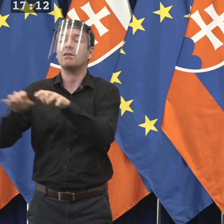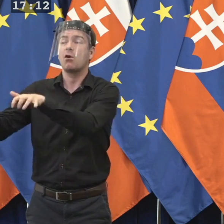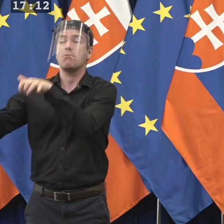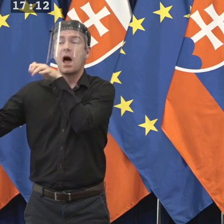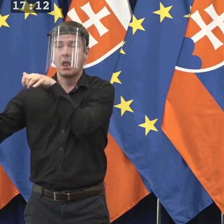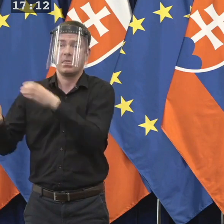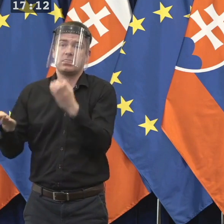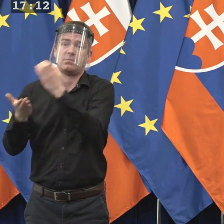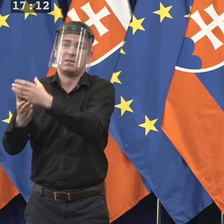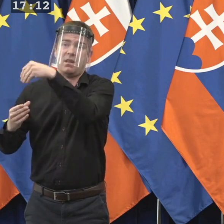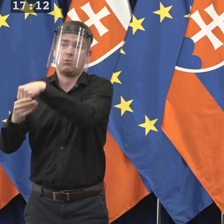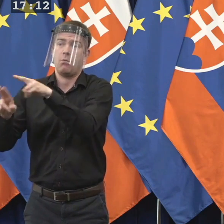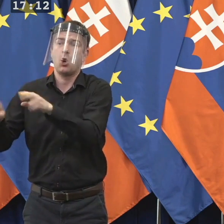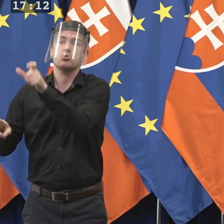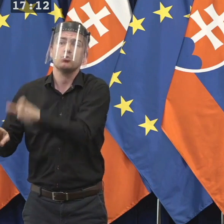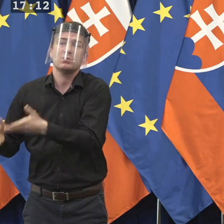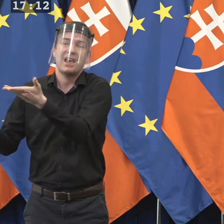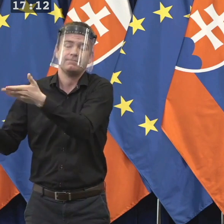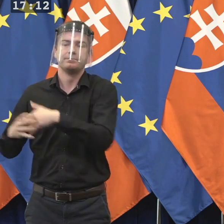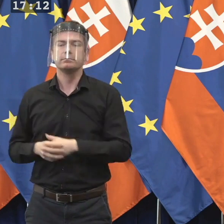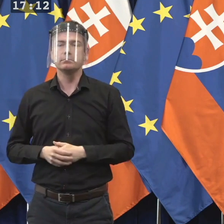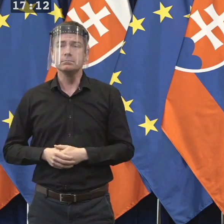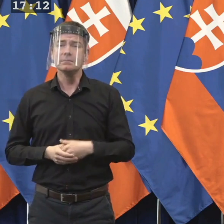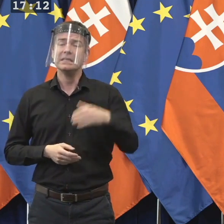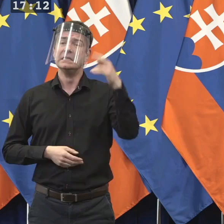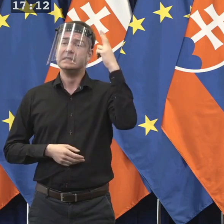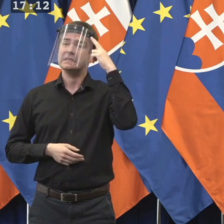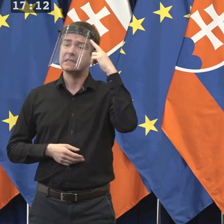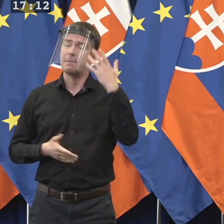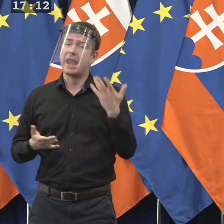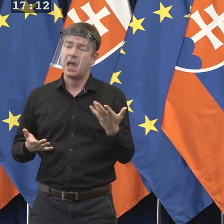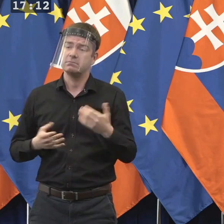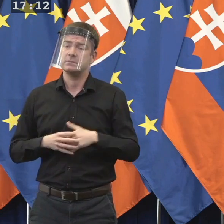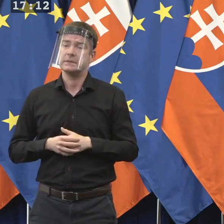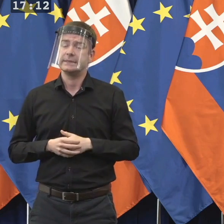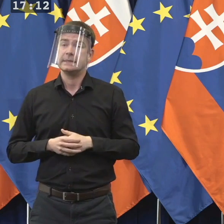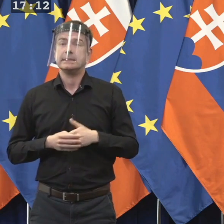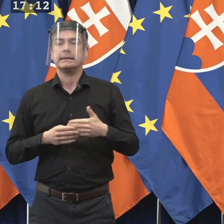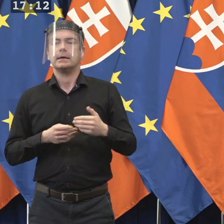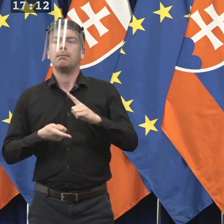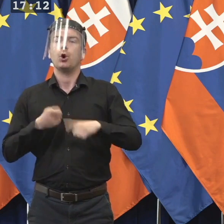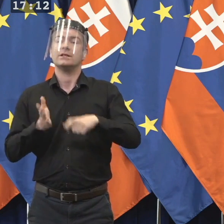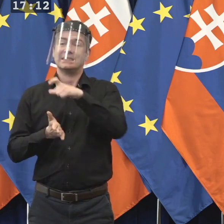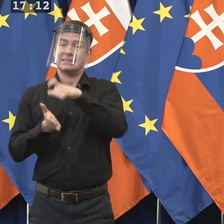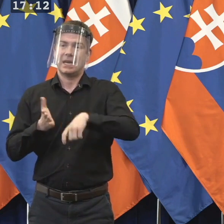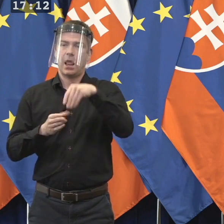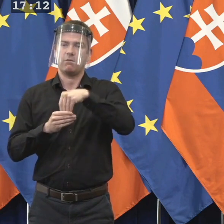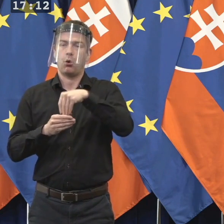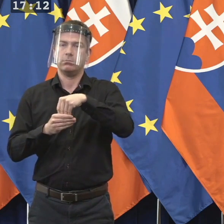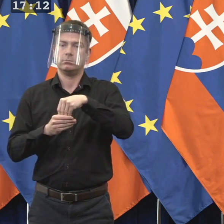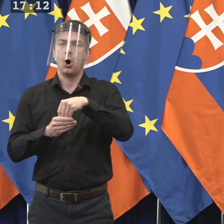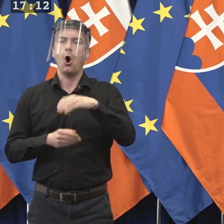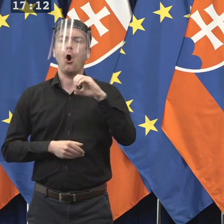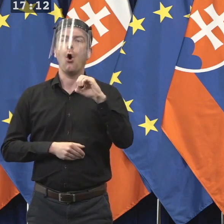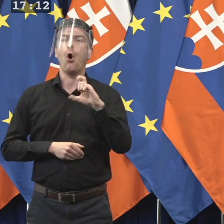využila možnosť nominovať súdcu. Presvedčenie nášho hnutia, obyčajní ľudia nezávisloho osobnosti v tejto veci je také, že